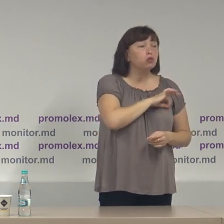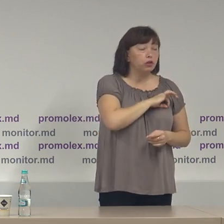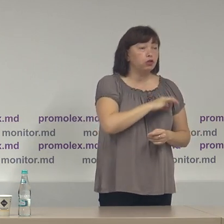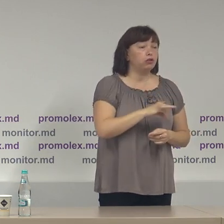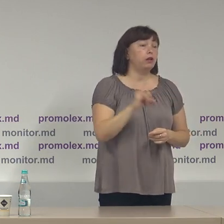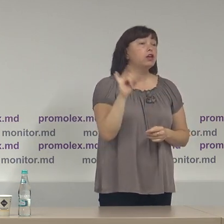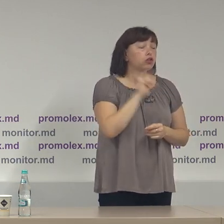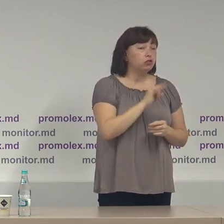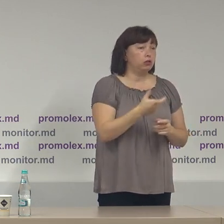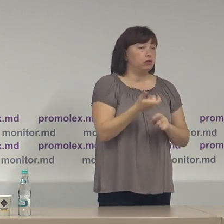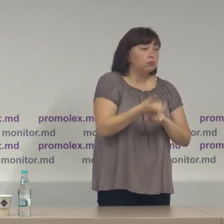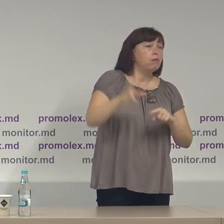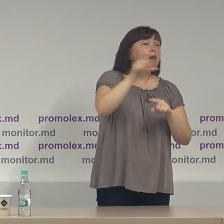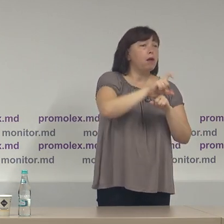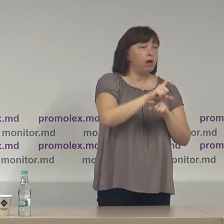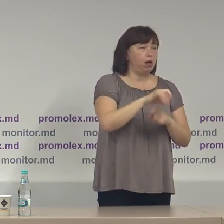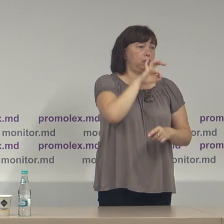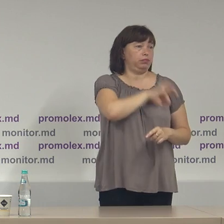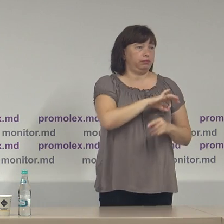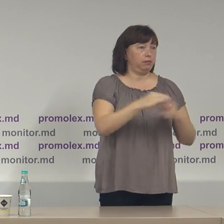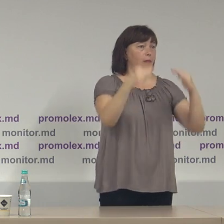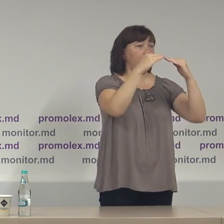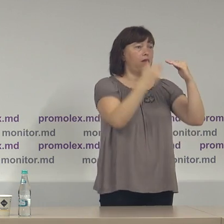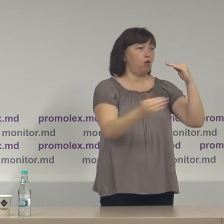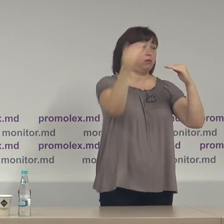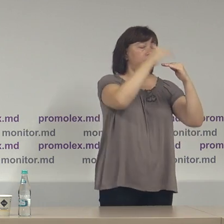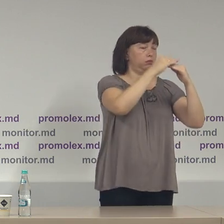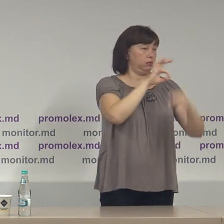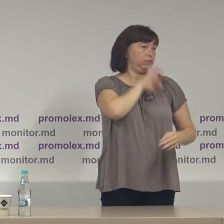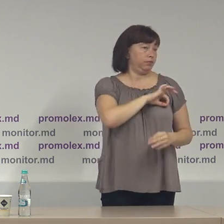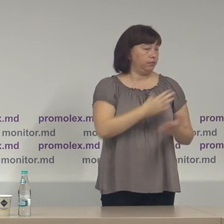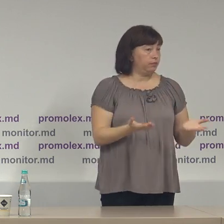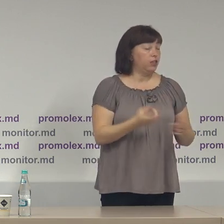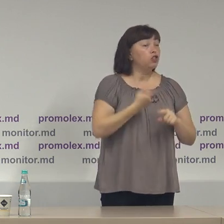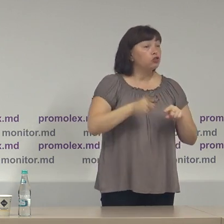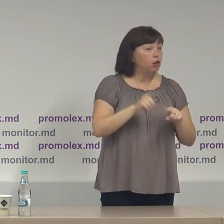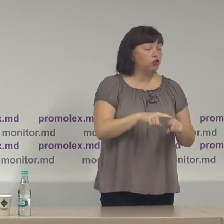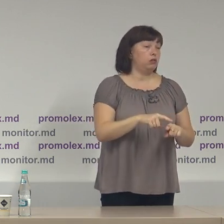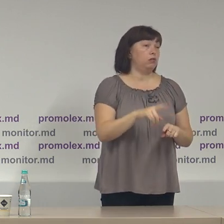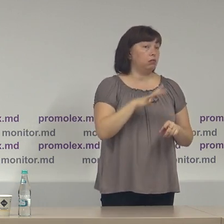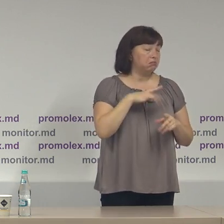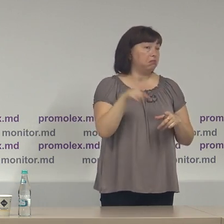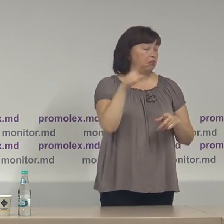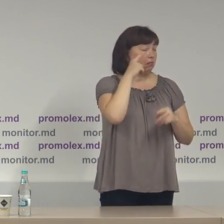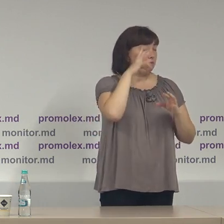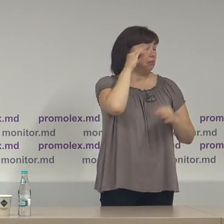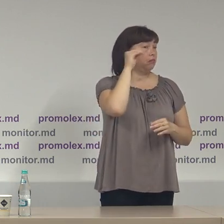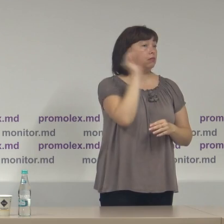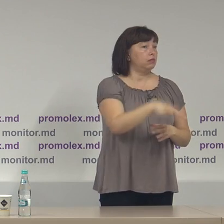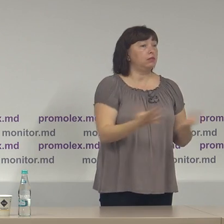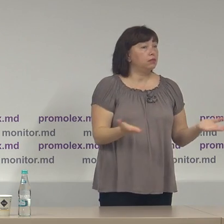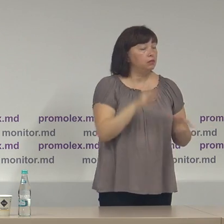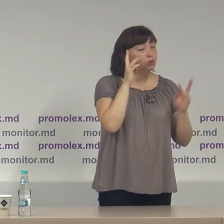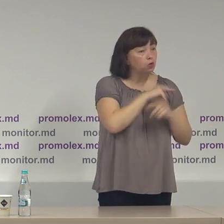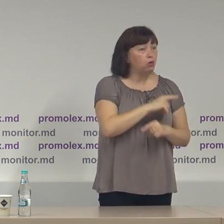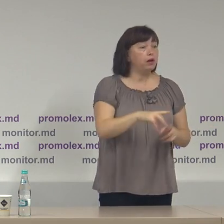donat resurse financiare mai mari decât plafoanele stabilite pentru persoanele juridice. Și acest lucru a fost acceptat de Comisia Electorală Centrală.